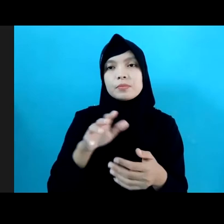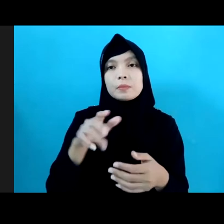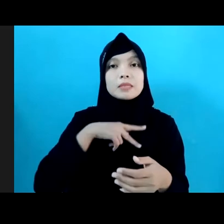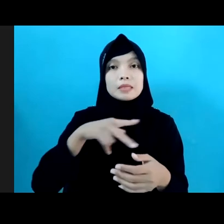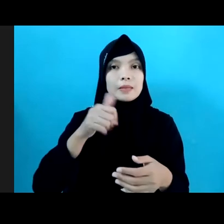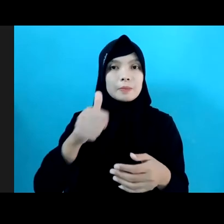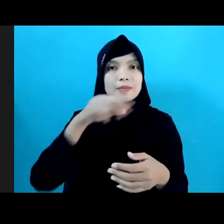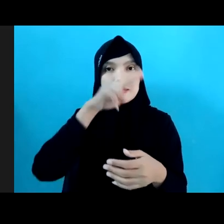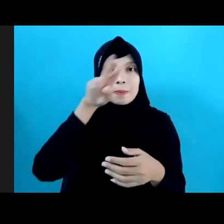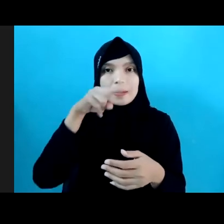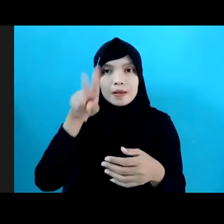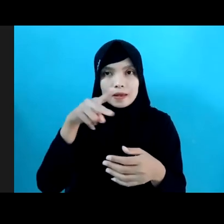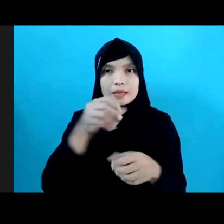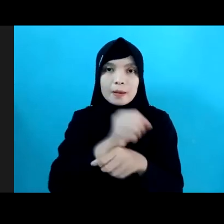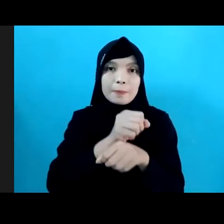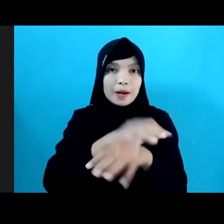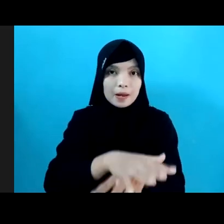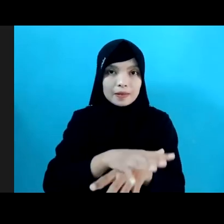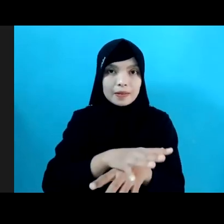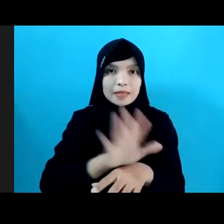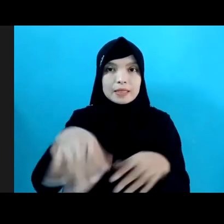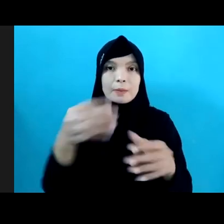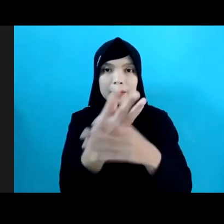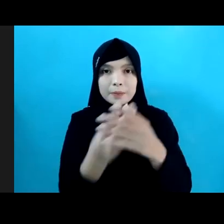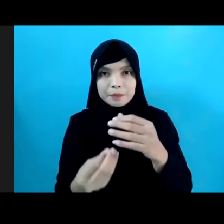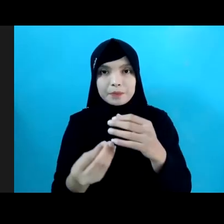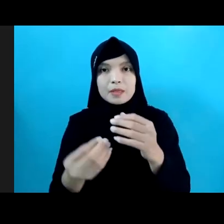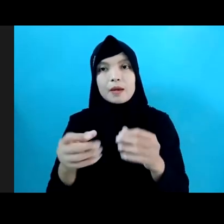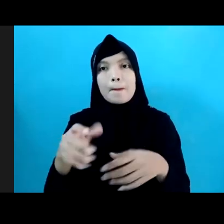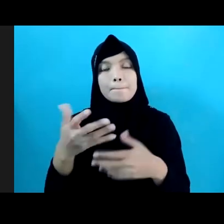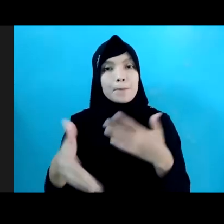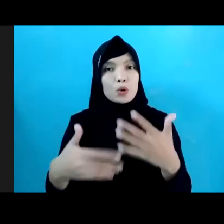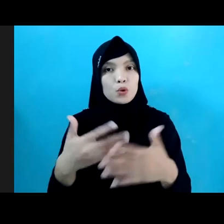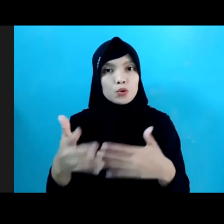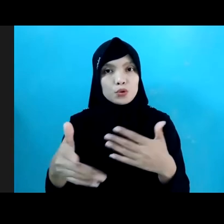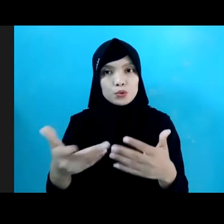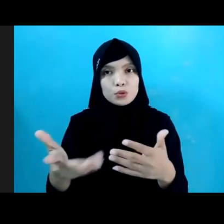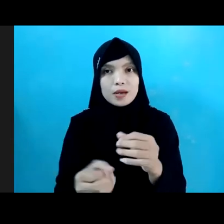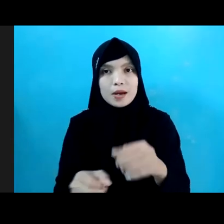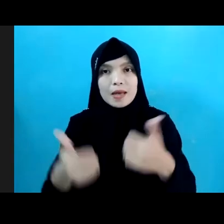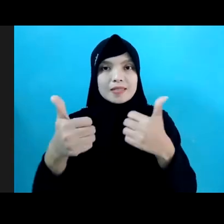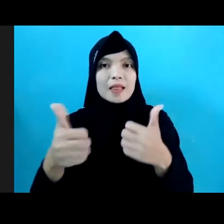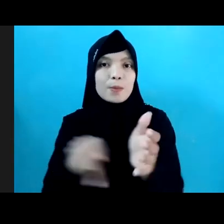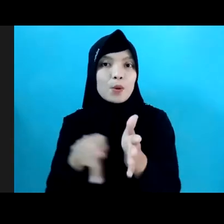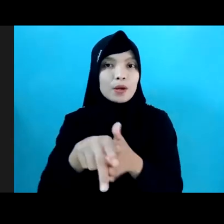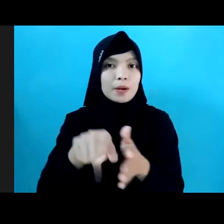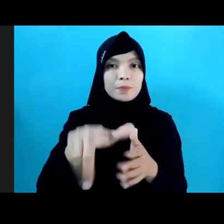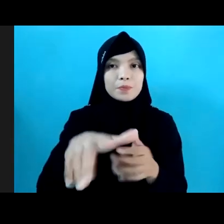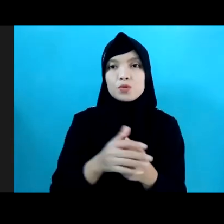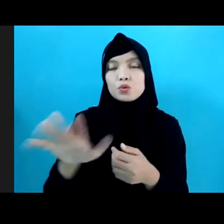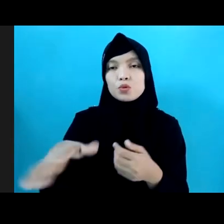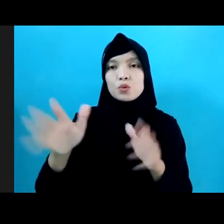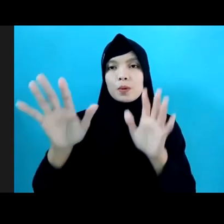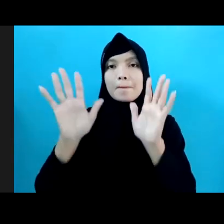melihat, mensimulasikan hingga mengunduh beberapa produk yang dihasilkan dari setiap program pada bus pameran